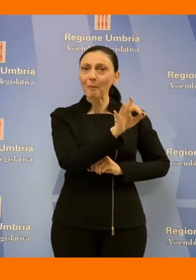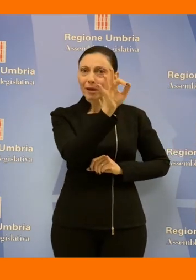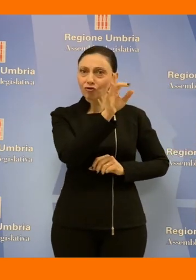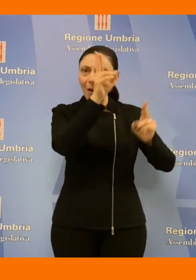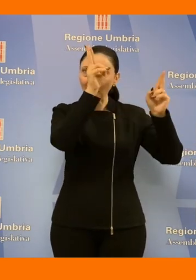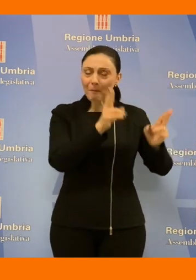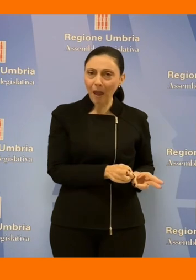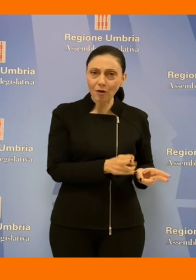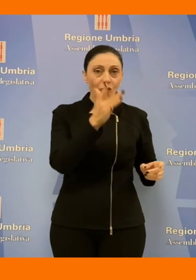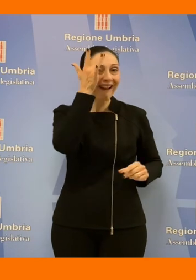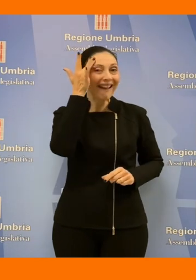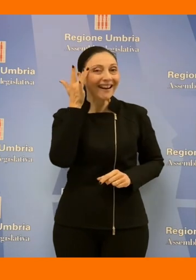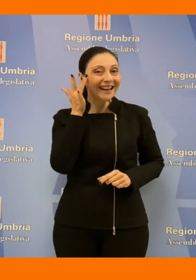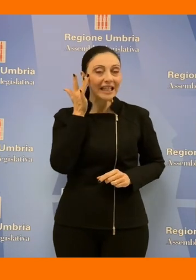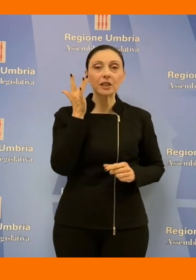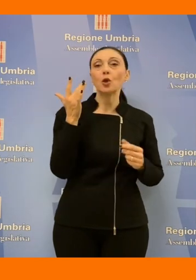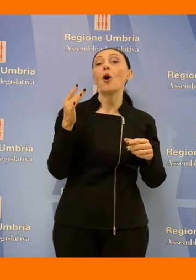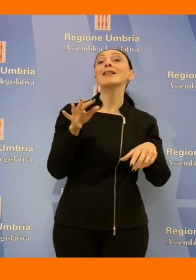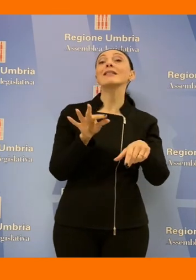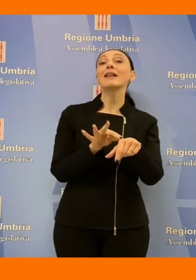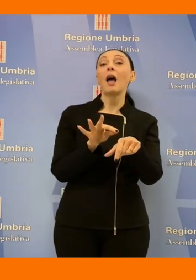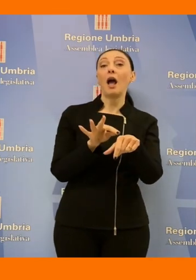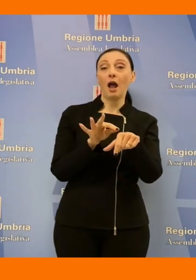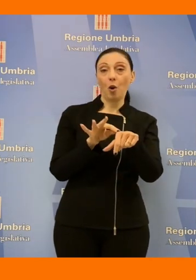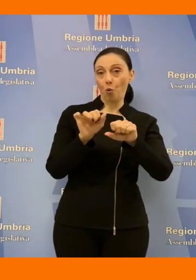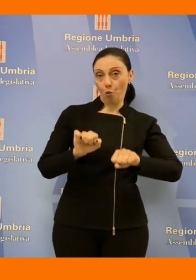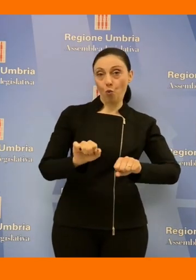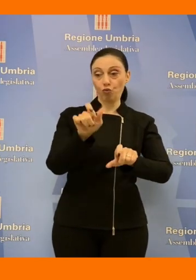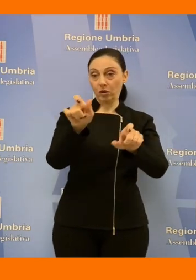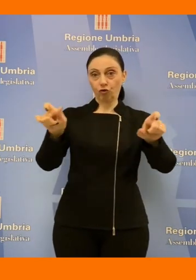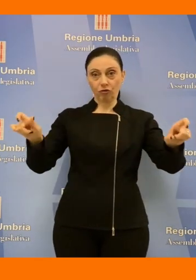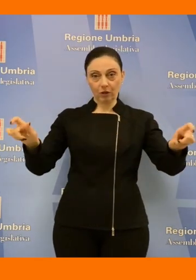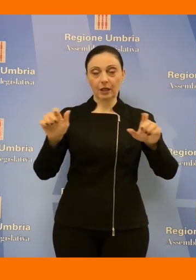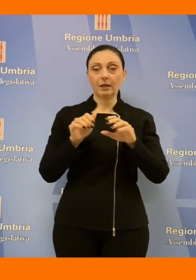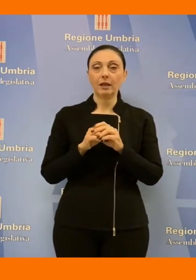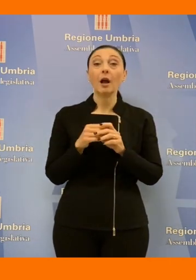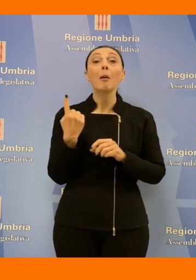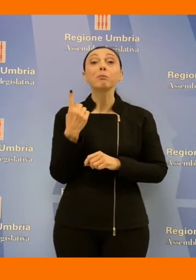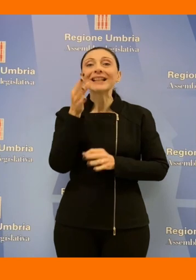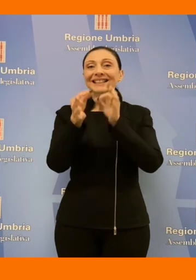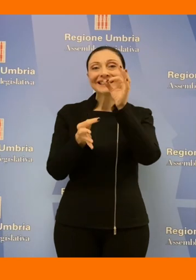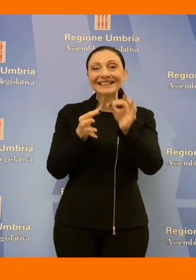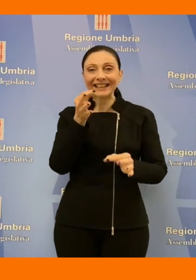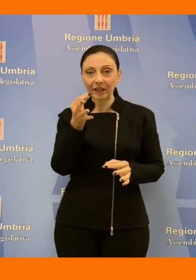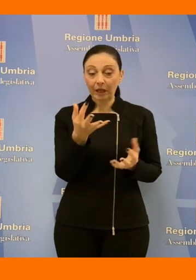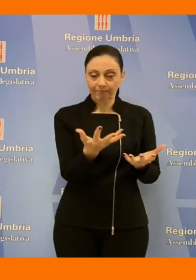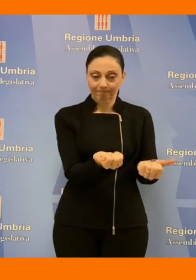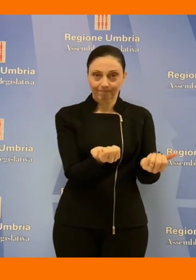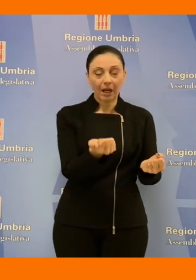una bomba orologeria che ha a che fare con la salute dei nostri cittadini questo vuol dire entrare nel merito e uscire dall'ideologia